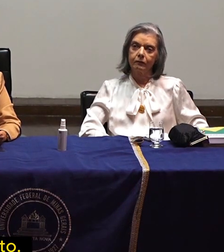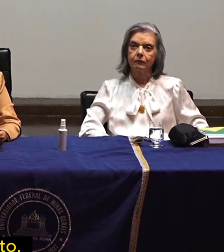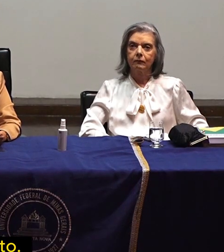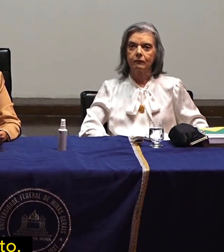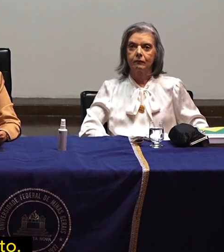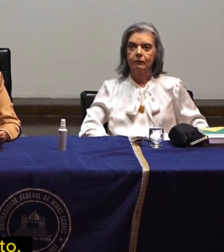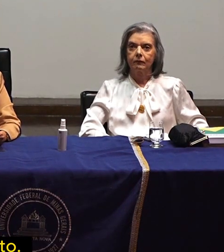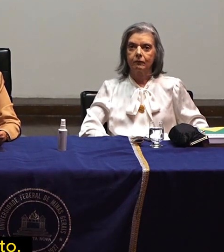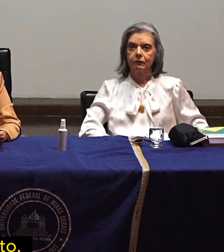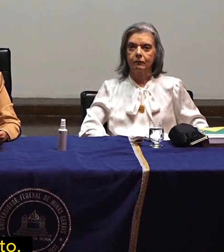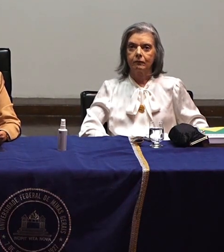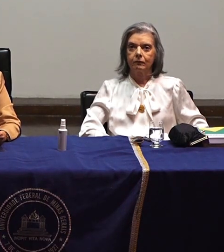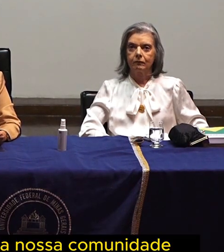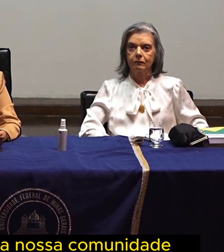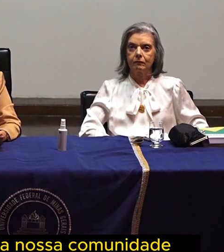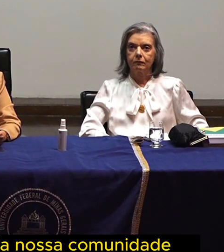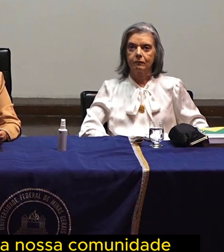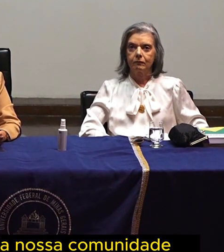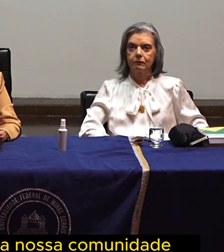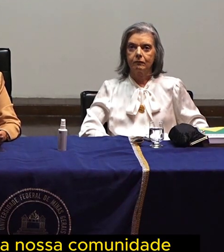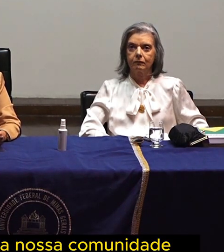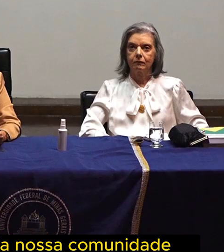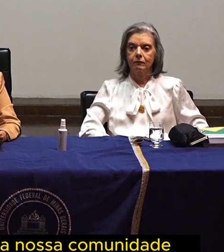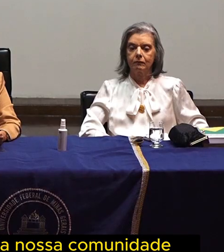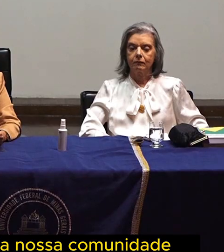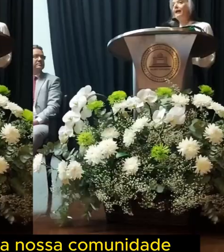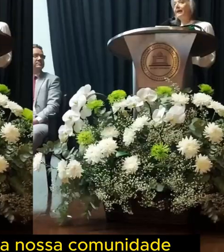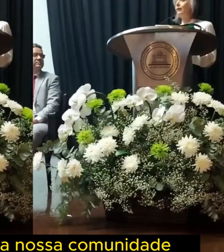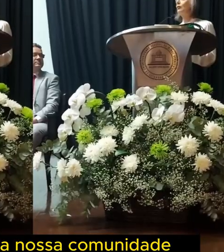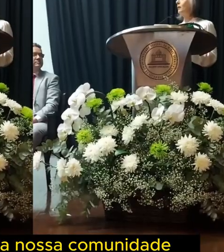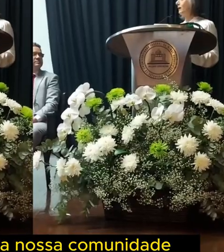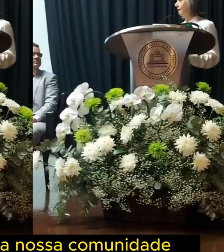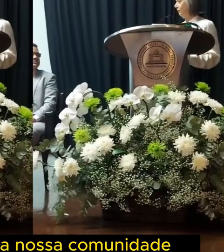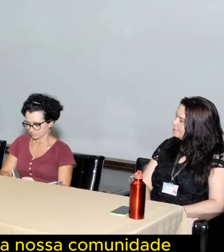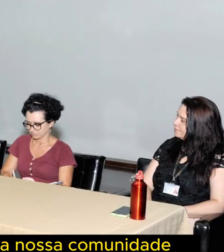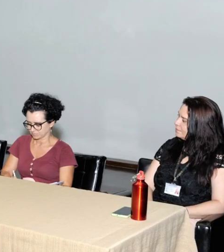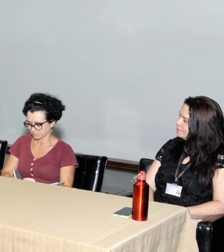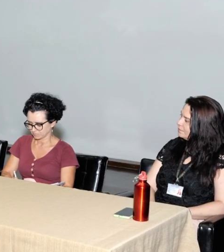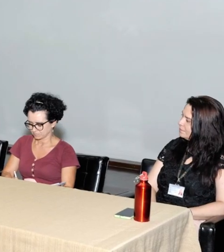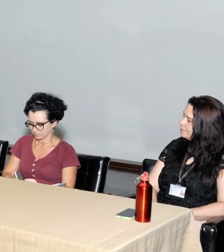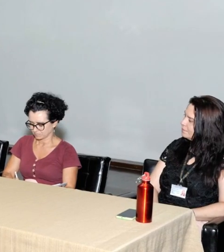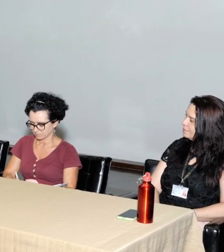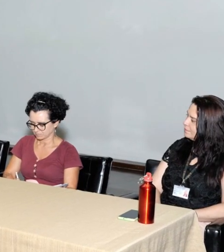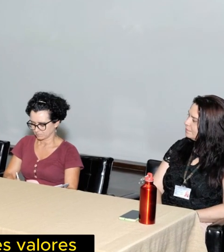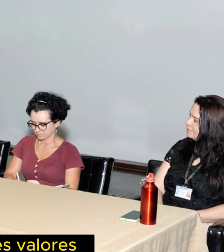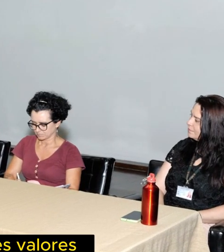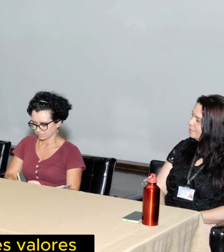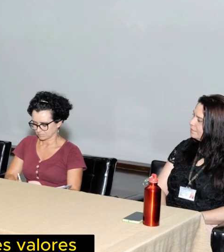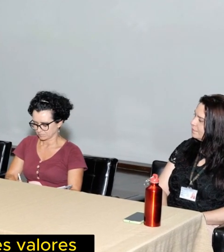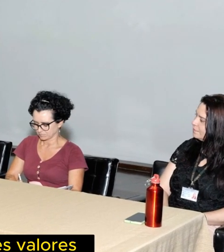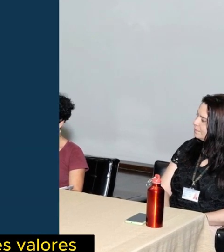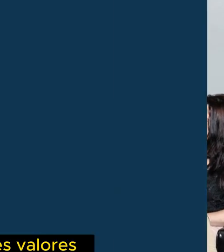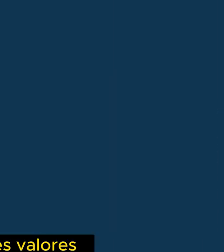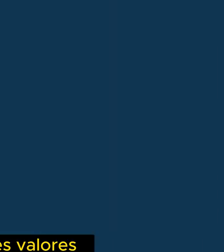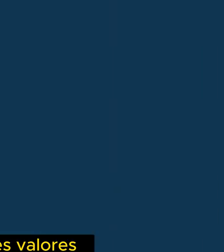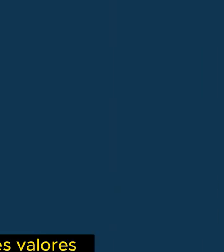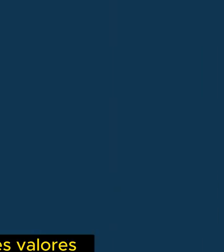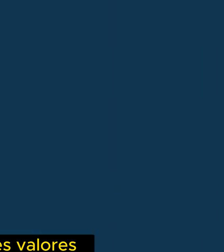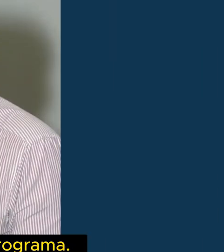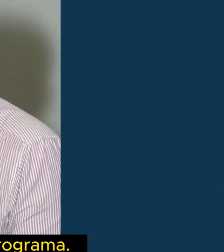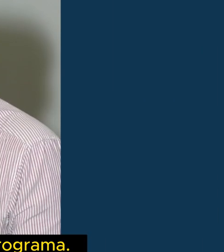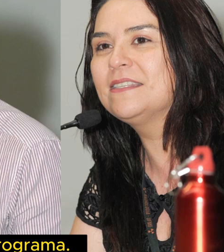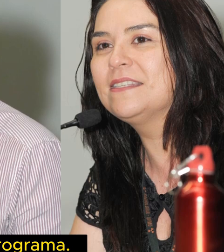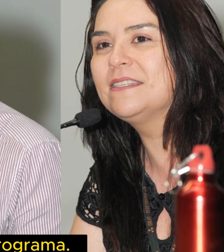ao Estado de Direito, dimensões que compõem o etos da nossa comunidade universitária. Então, foi inspirado nesses